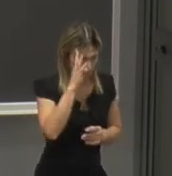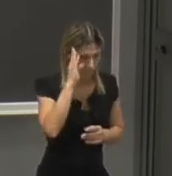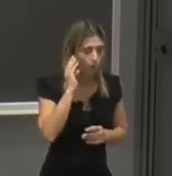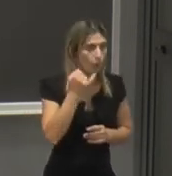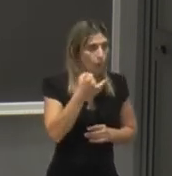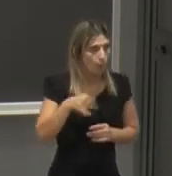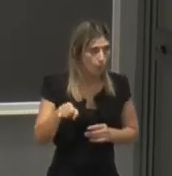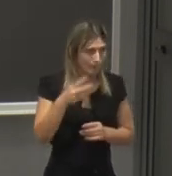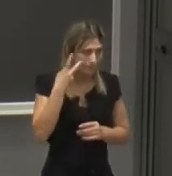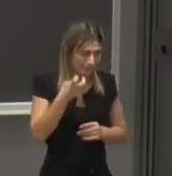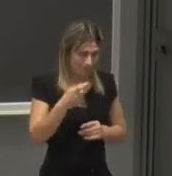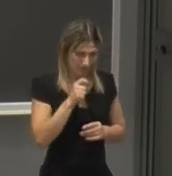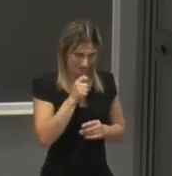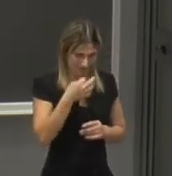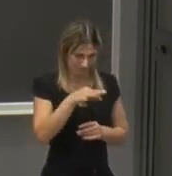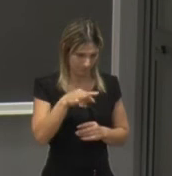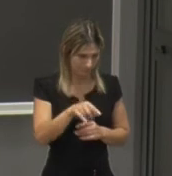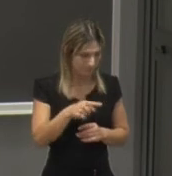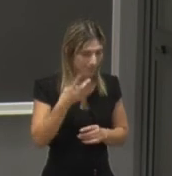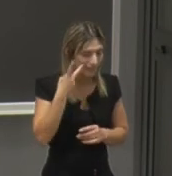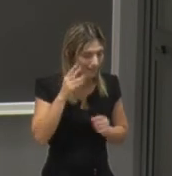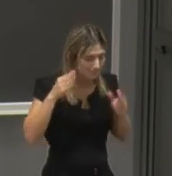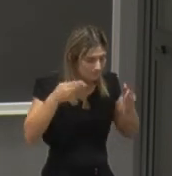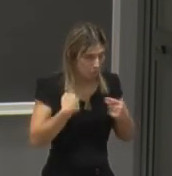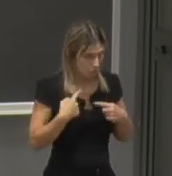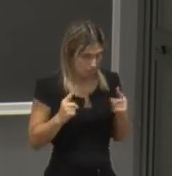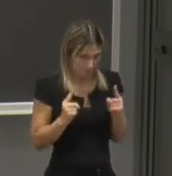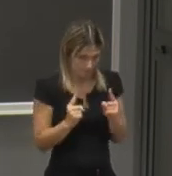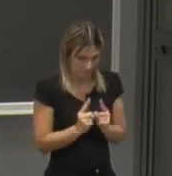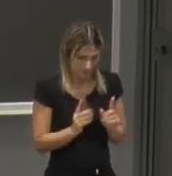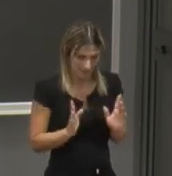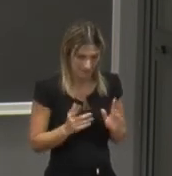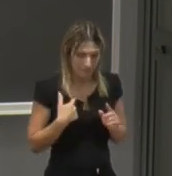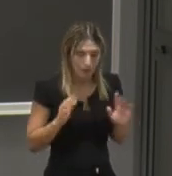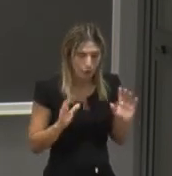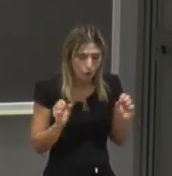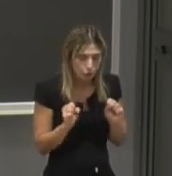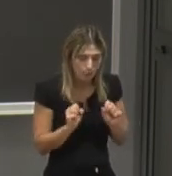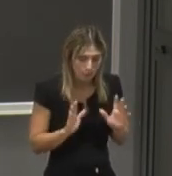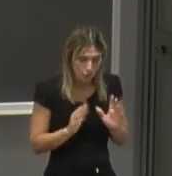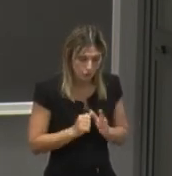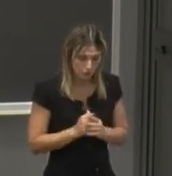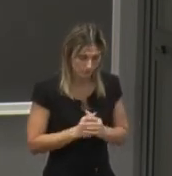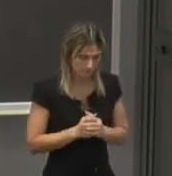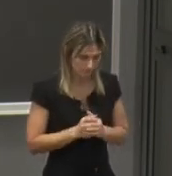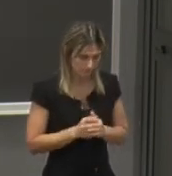l'ultima parte della mia presentazione è dedicata sarò breve ma non posso diciamo